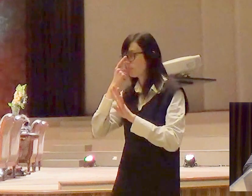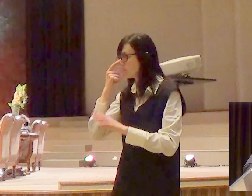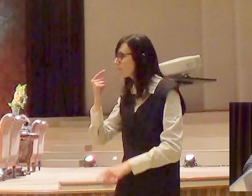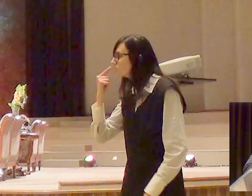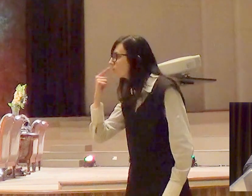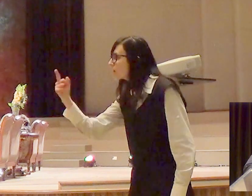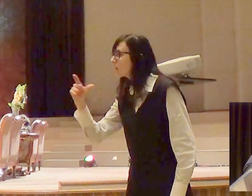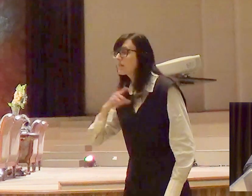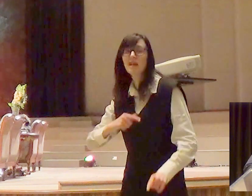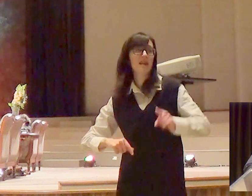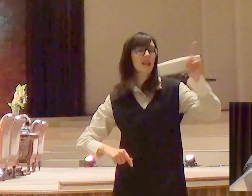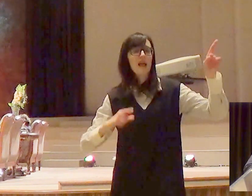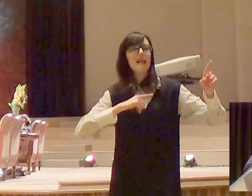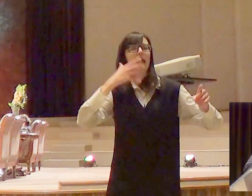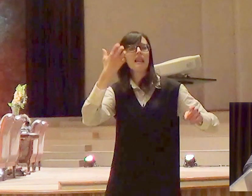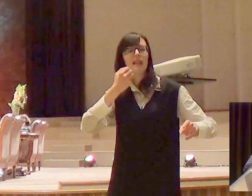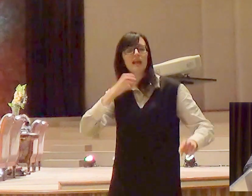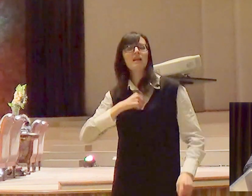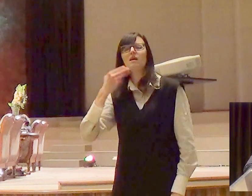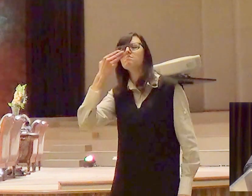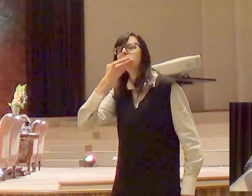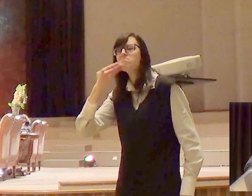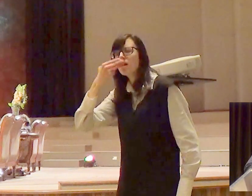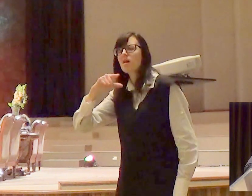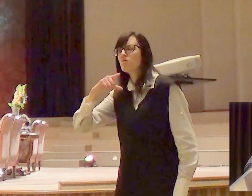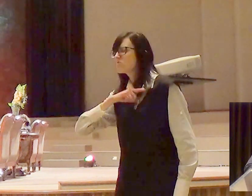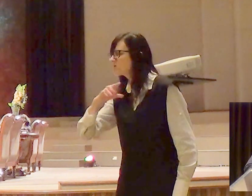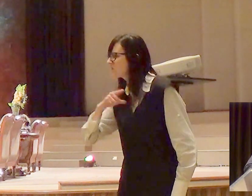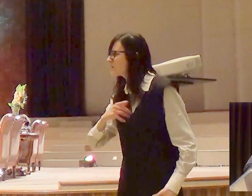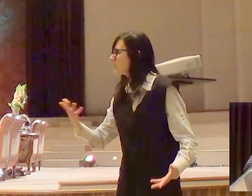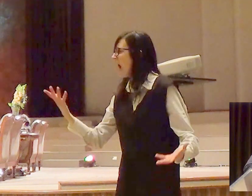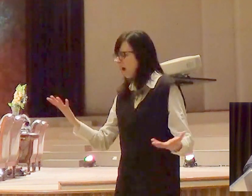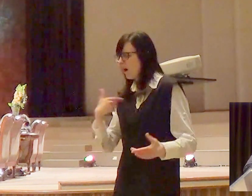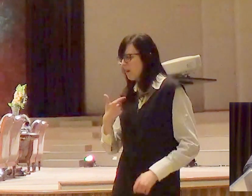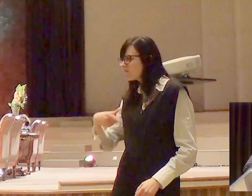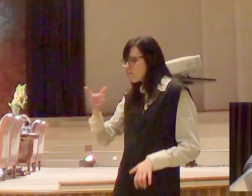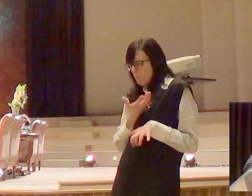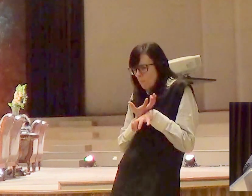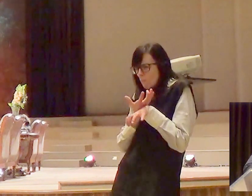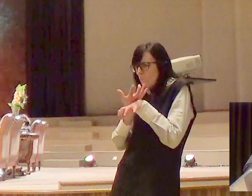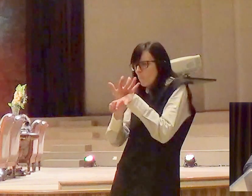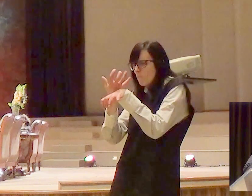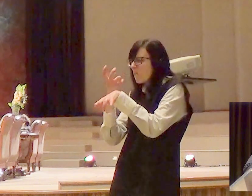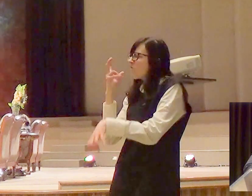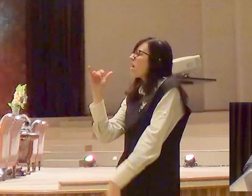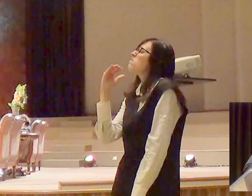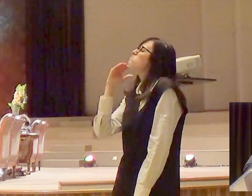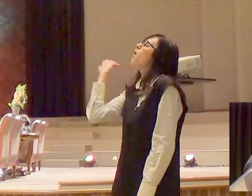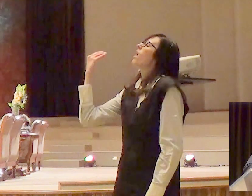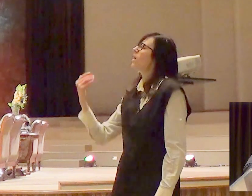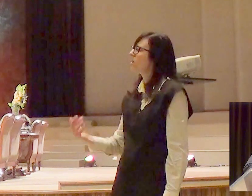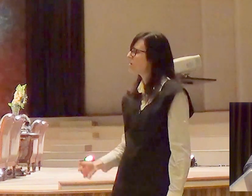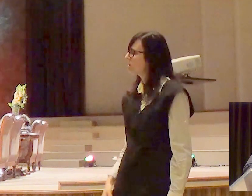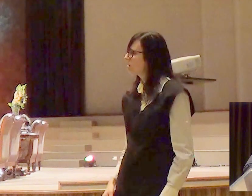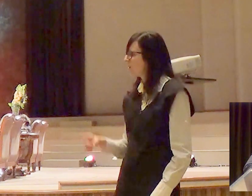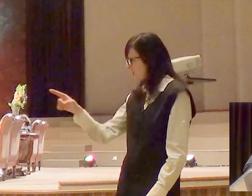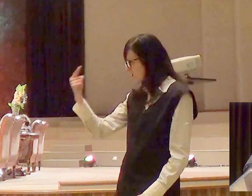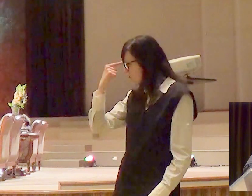manam leite e mel para matar-nos no deserto e ainda quer se fazer chefe sobre nós,